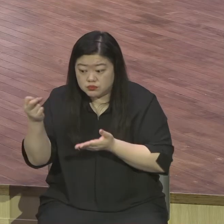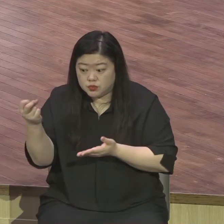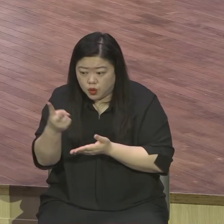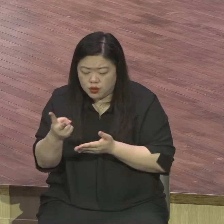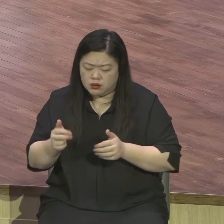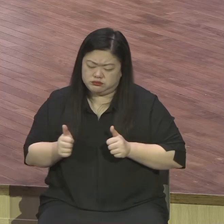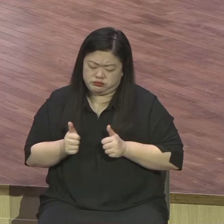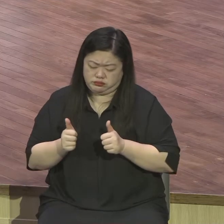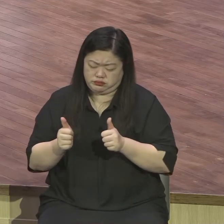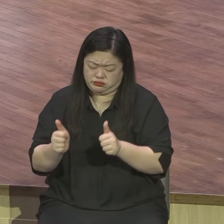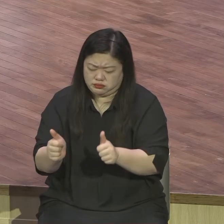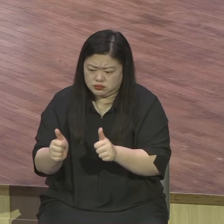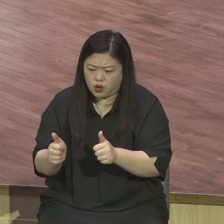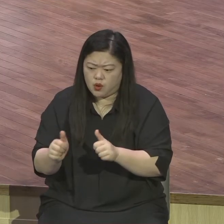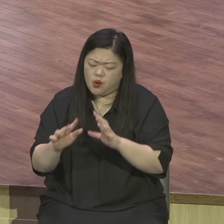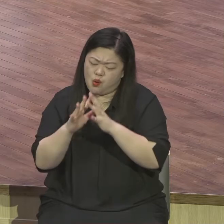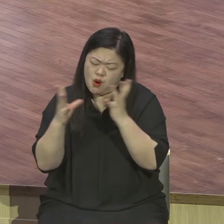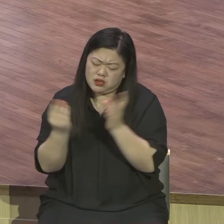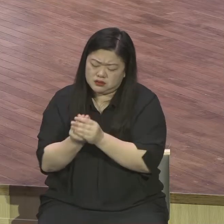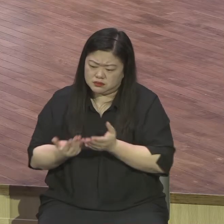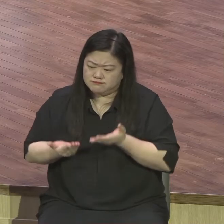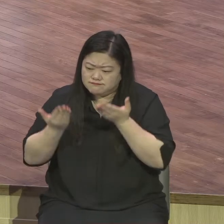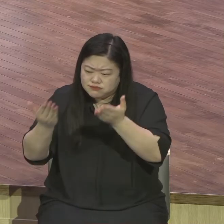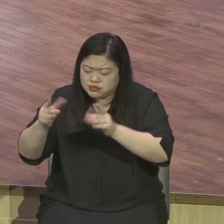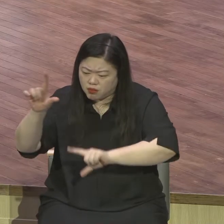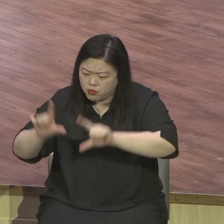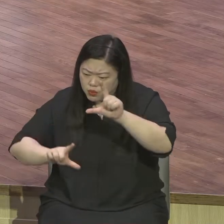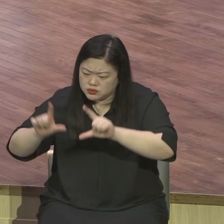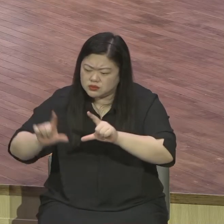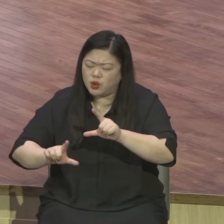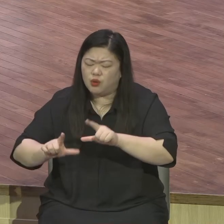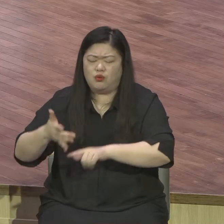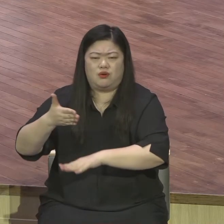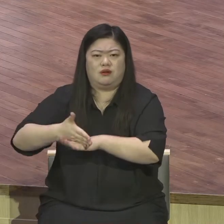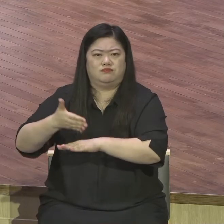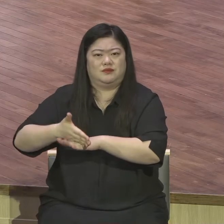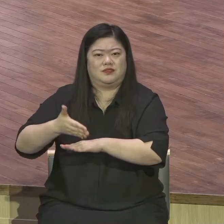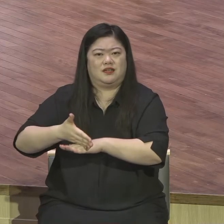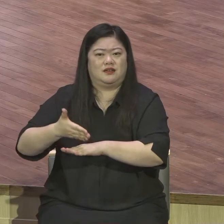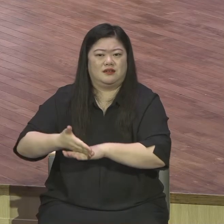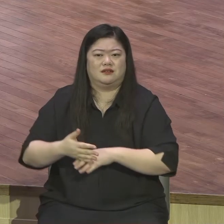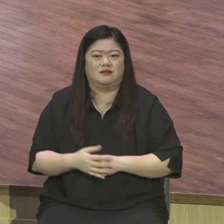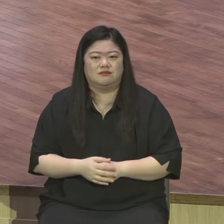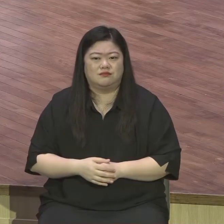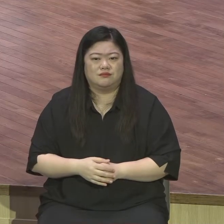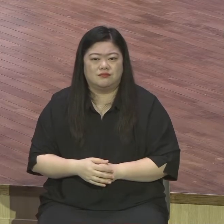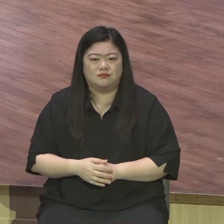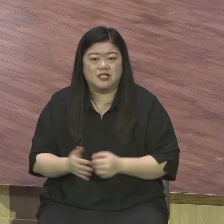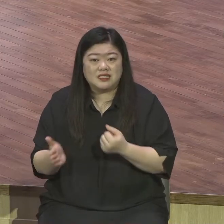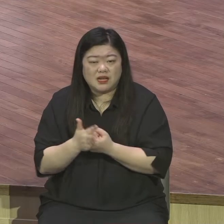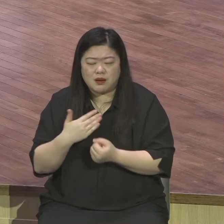올인하고 있잖아요 모든 중격자들이 이런 마음을 가지고 있으니까 더 바랄 게 없을 만큼 감사의 모든 넘치죠